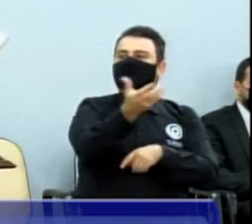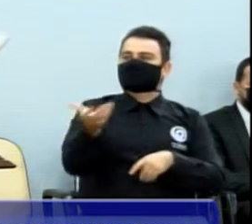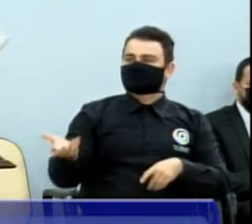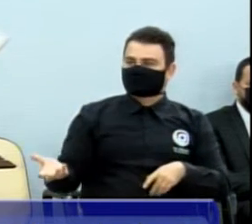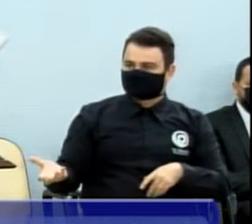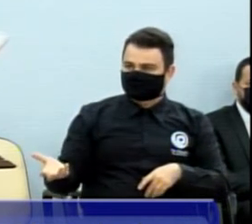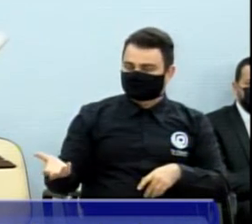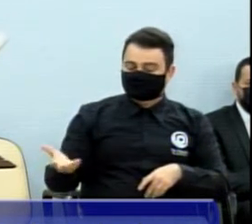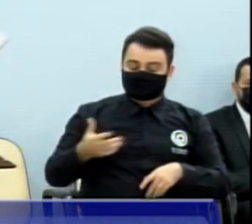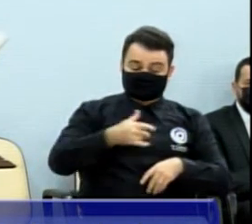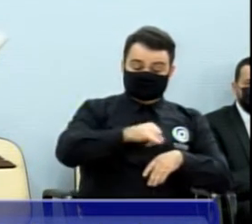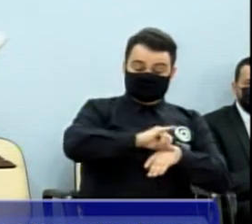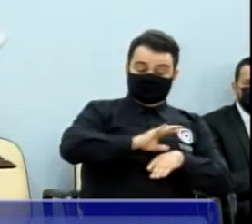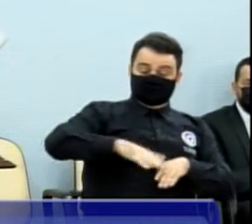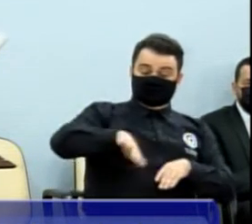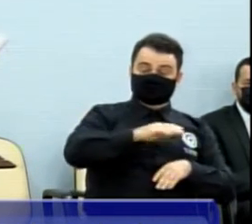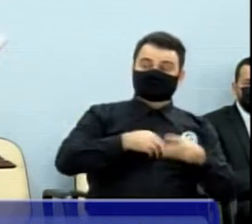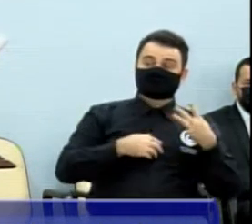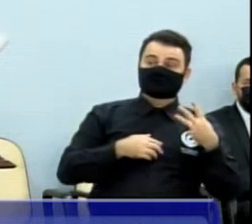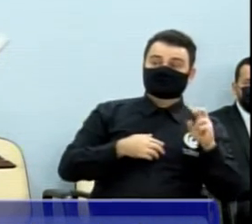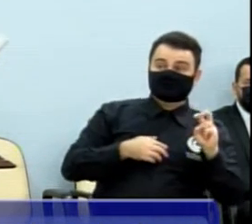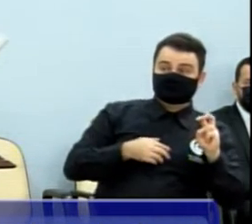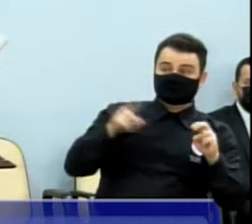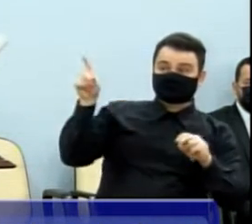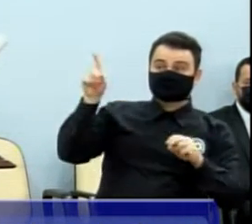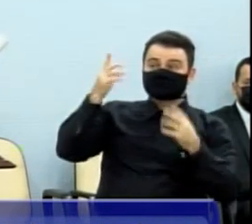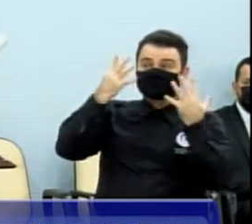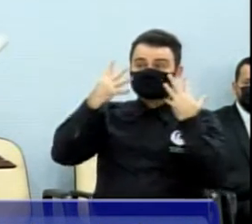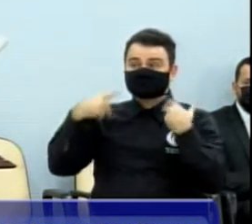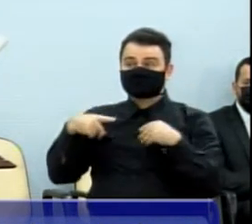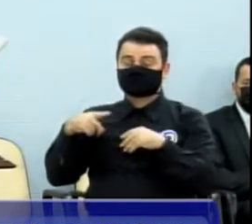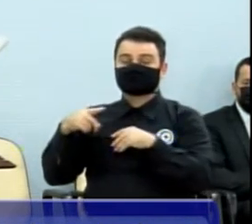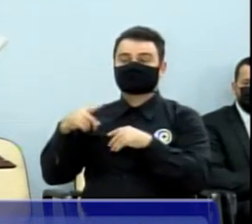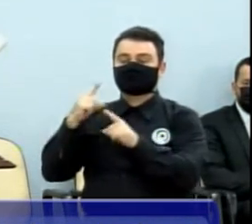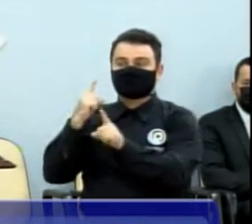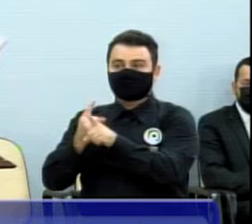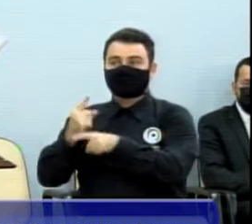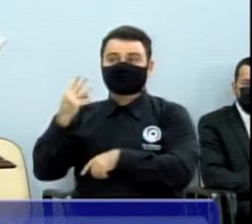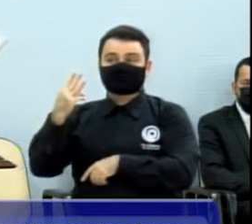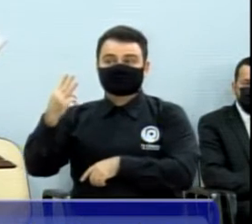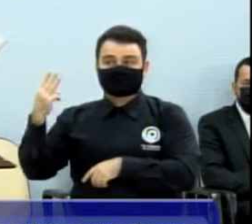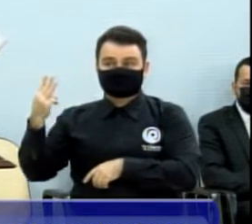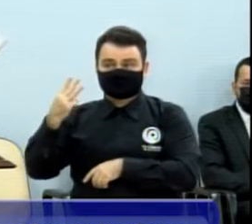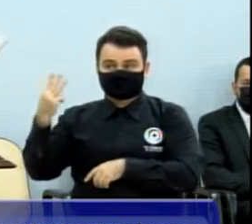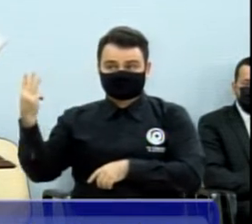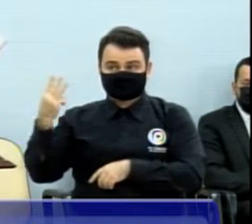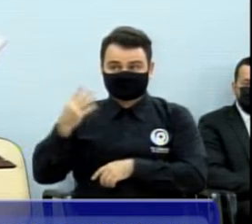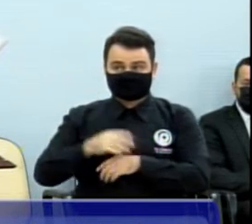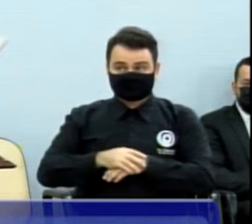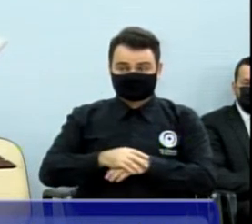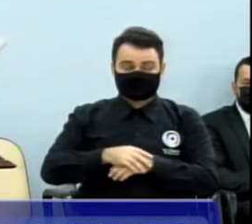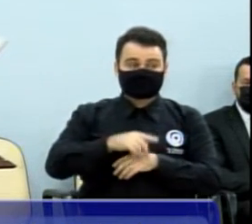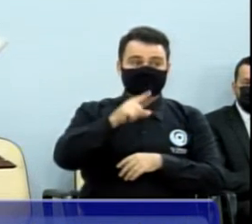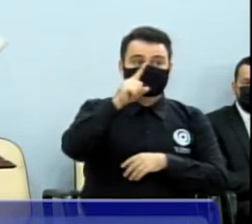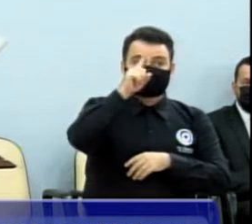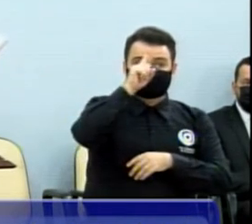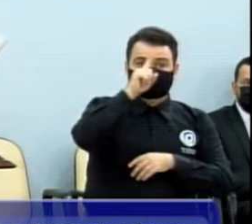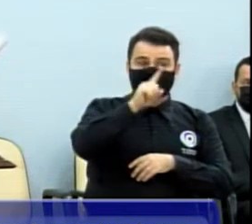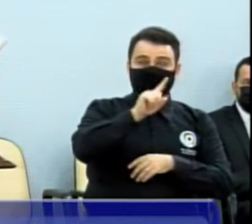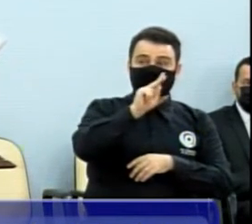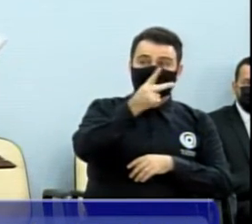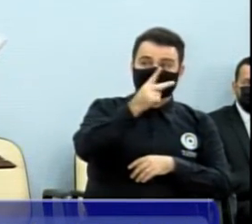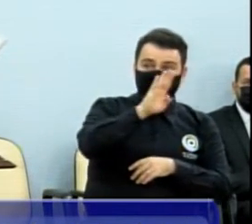No centro, 35, Jardim do Bosque, 33. E na Cidade da Criança, aproximadamente, do Hospital de Base, 30 casos.